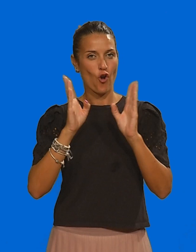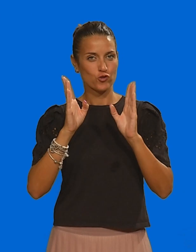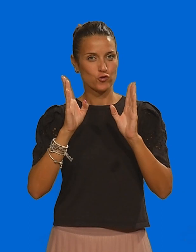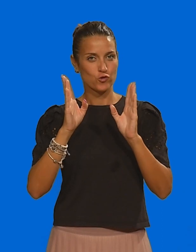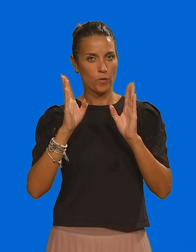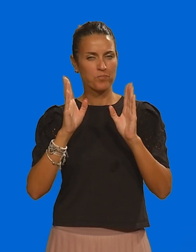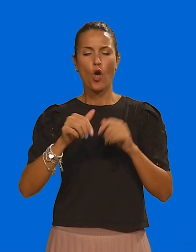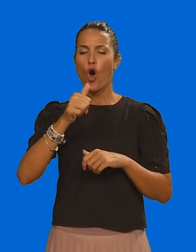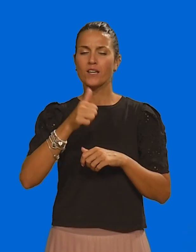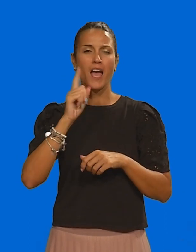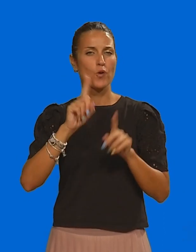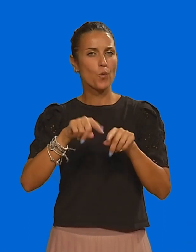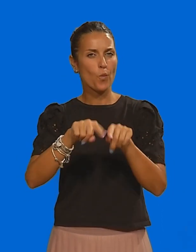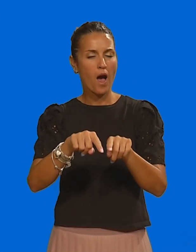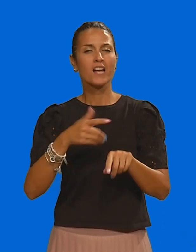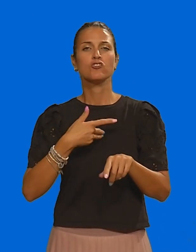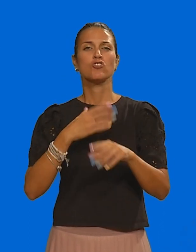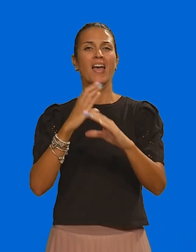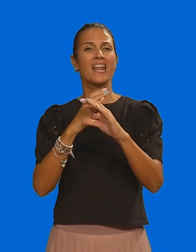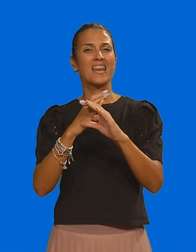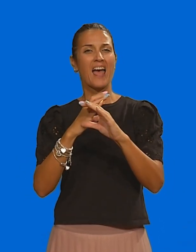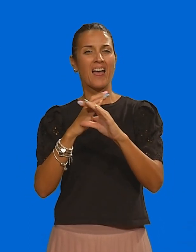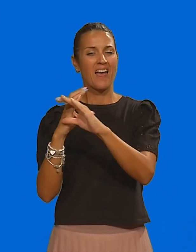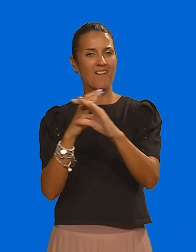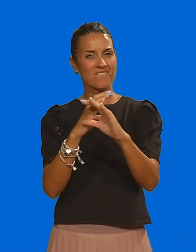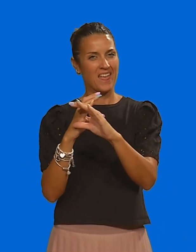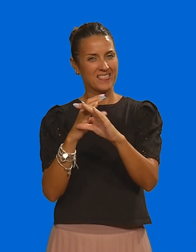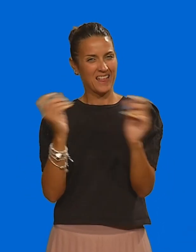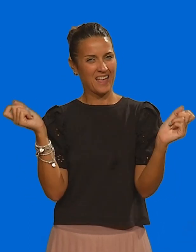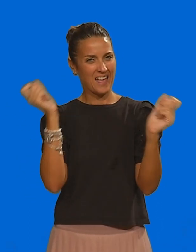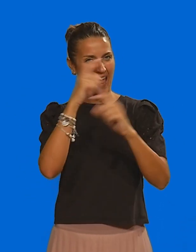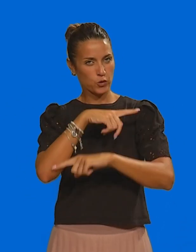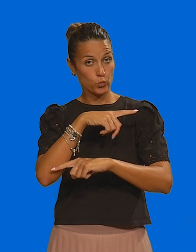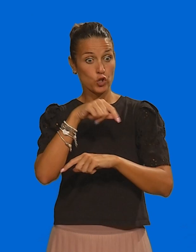Attivato come ogni anno, un servizio di navette gratuito da e per il centro e in Luna Park.